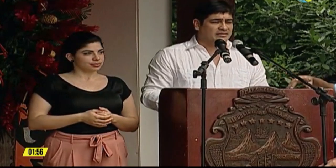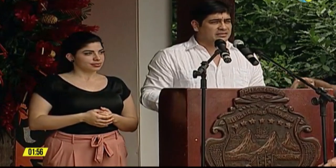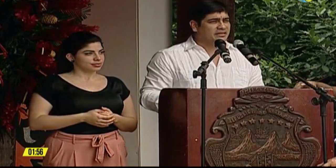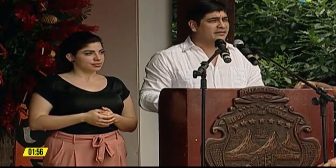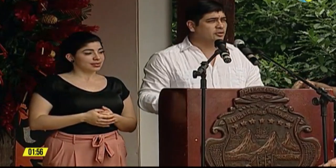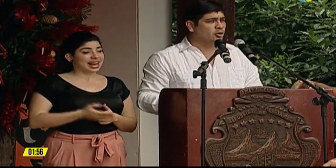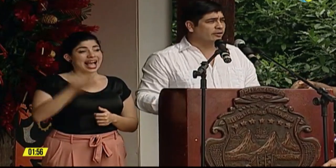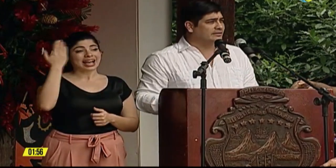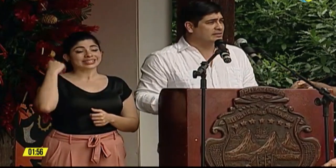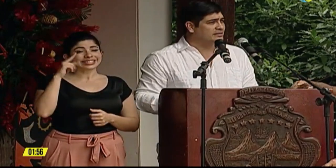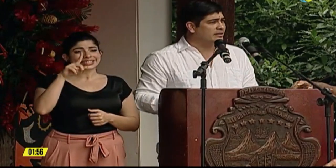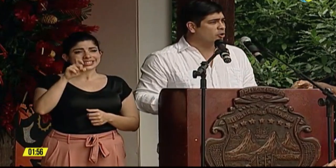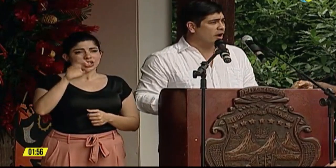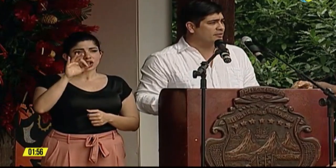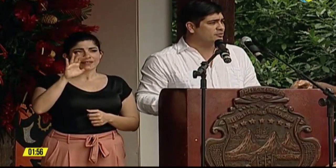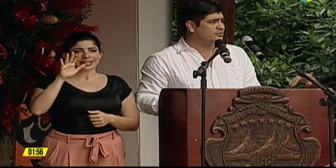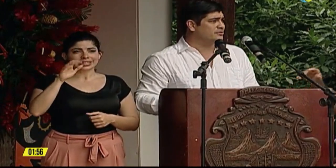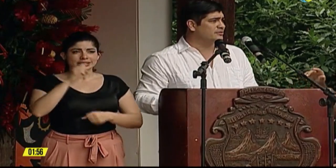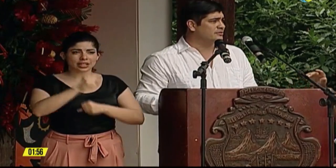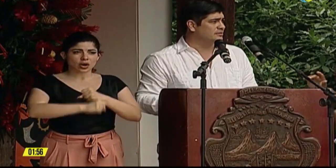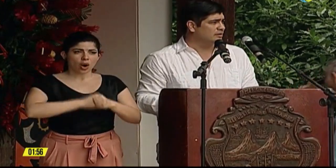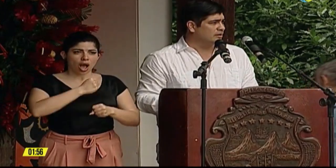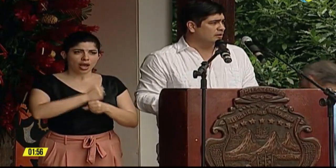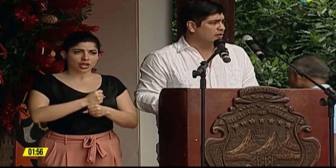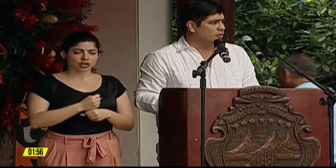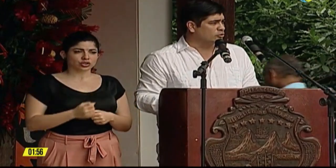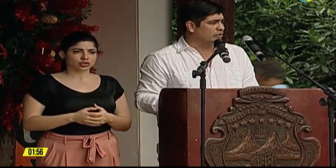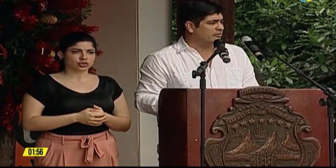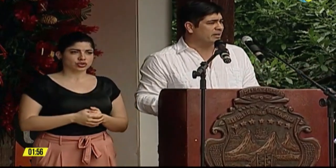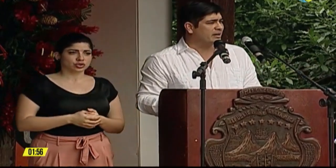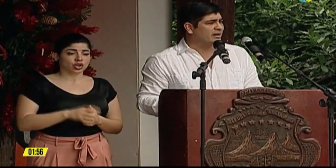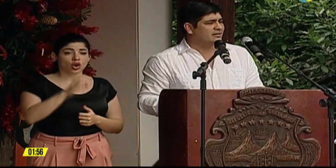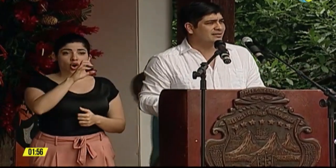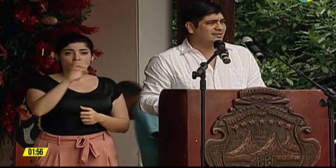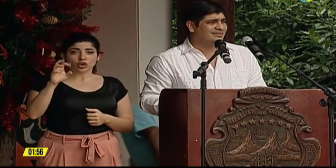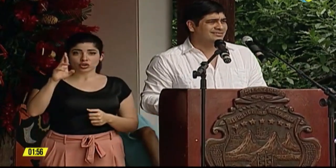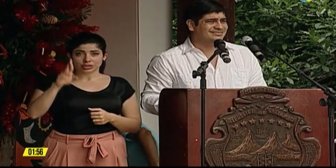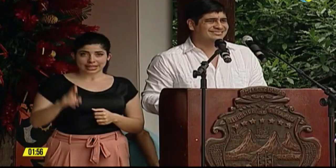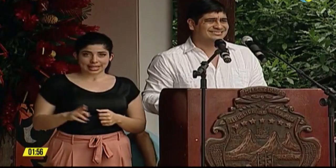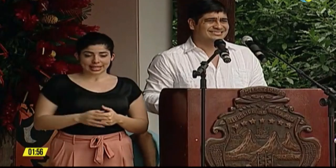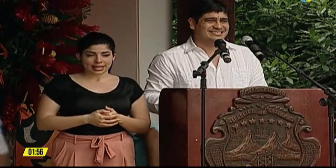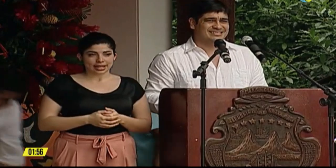Hace 195 años, Costa Rica